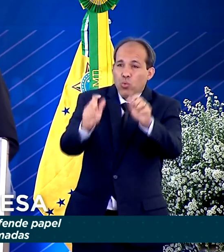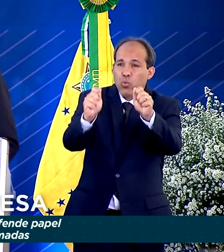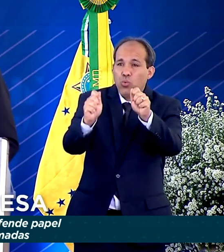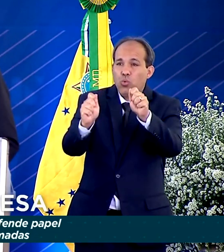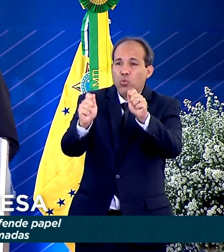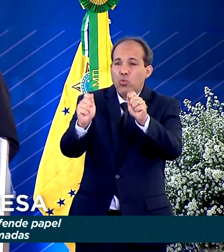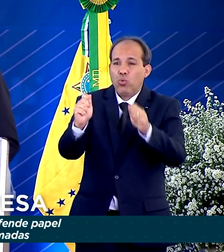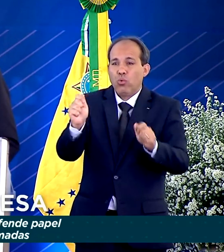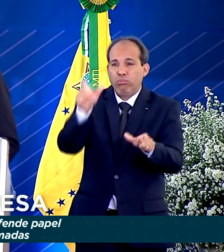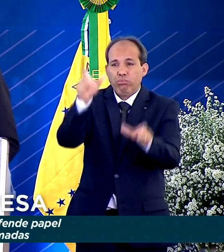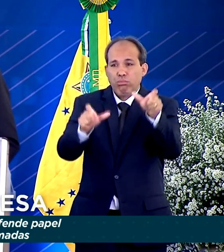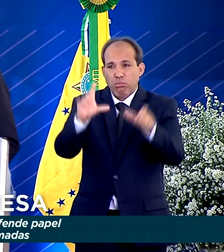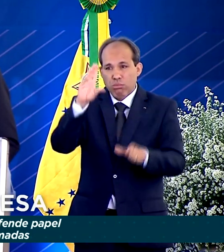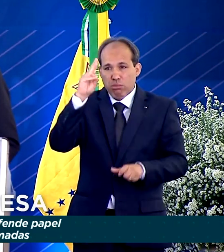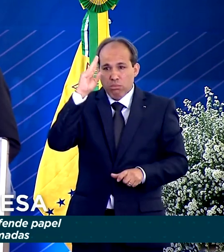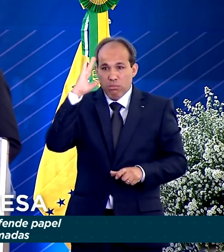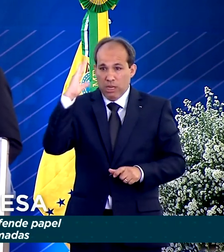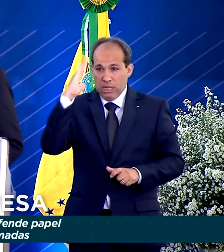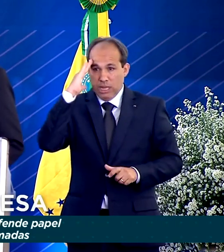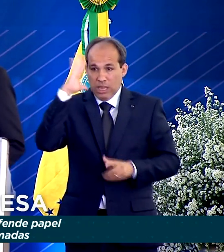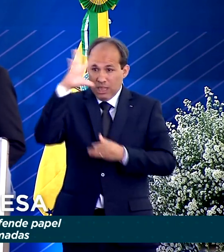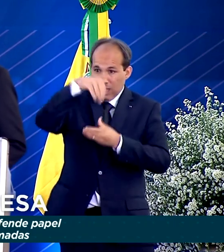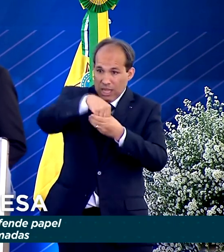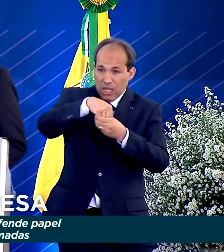militares que compõem as nossas três forças.